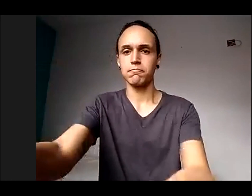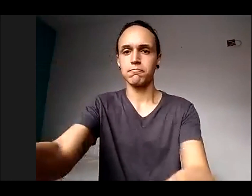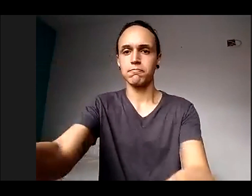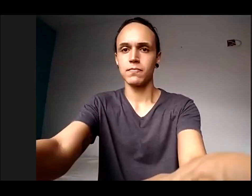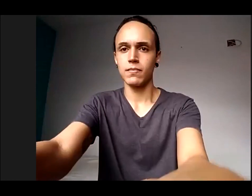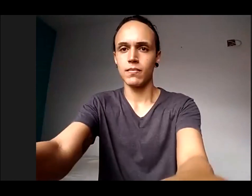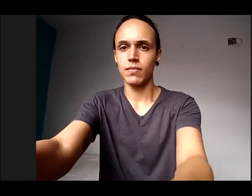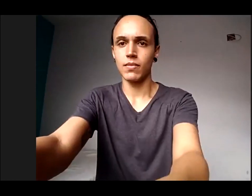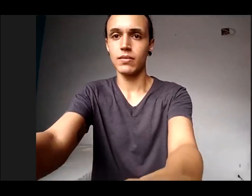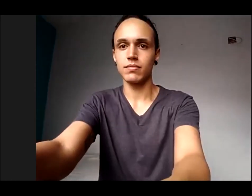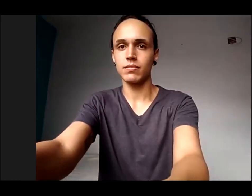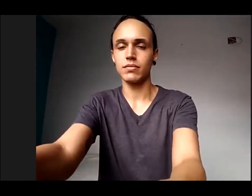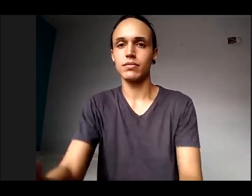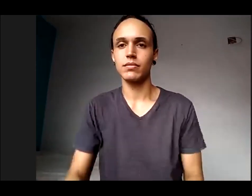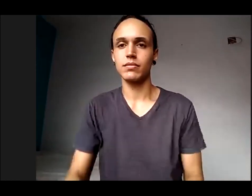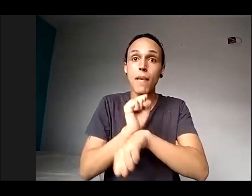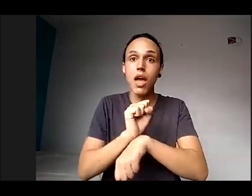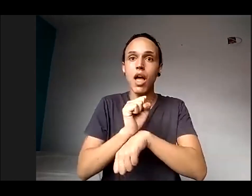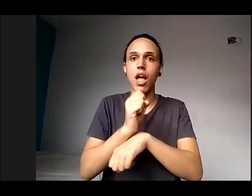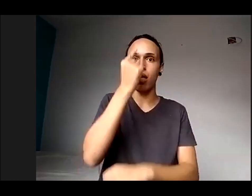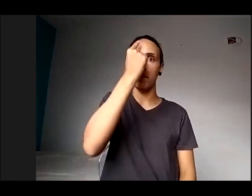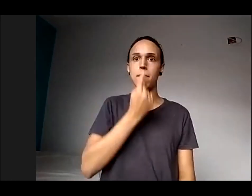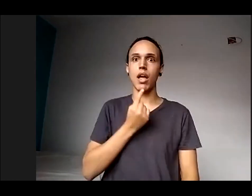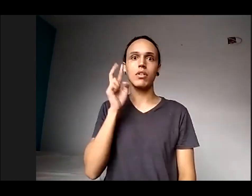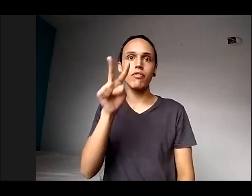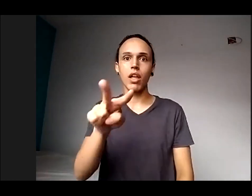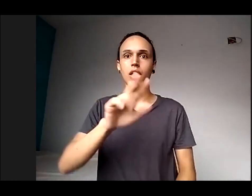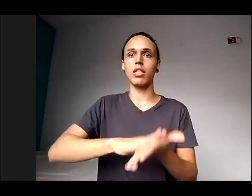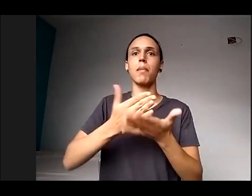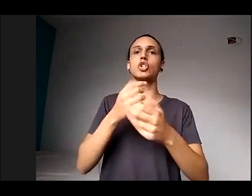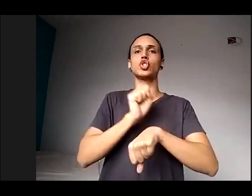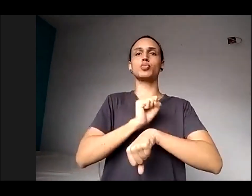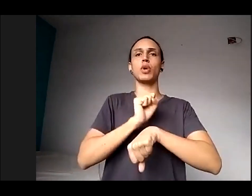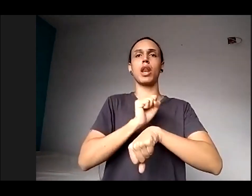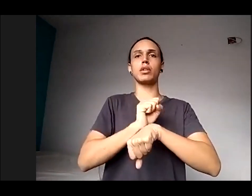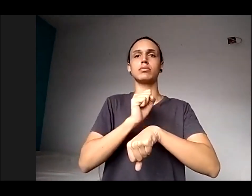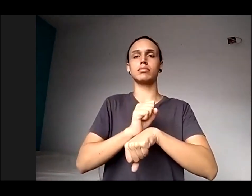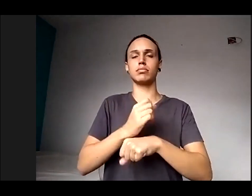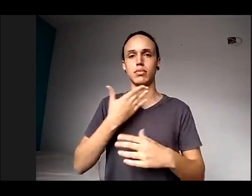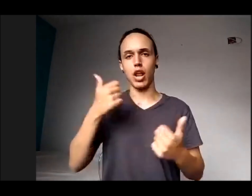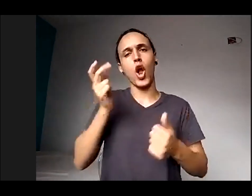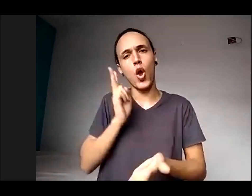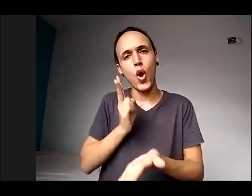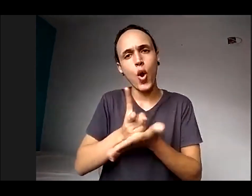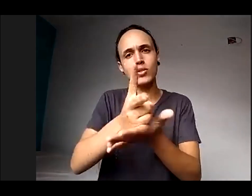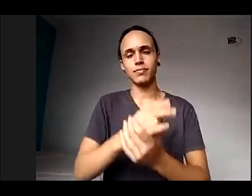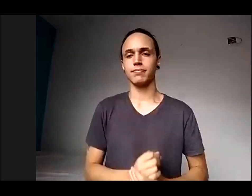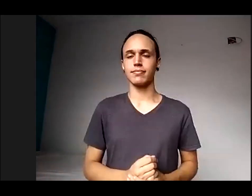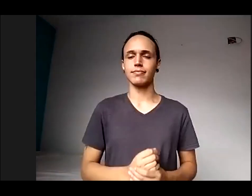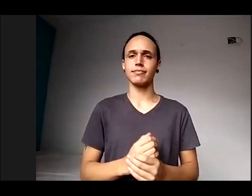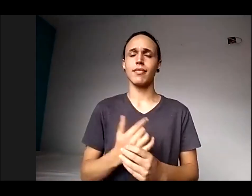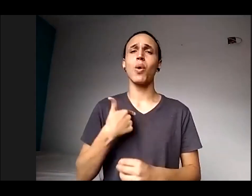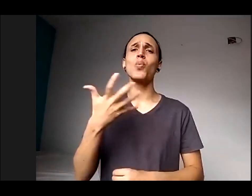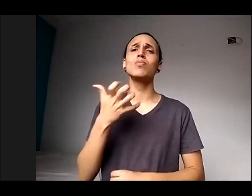aqui para mim, de buscar esperar um pouco, tá? Mas vamos lá. Eu queria iniciar fazendo um